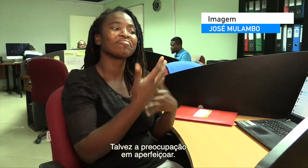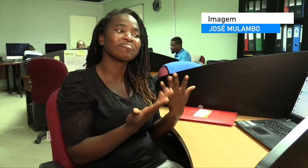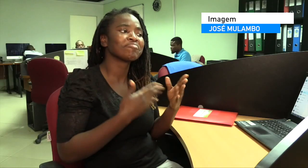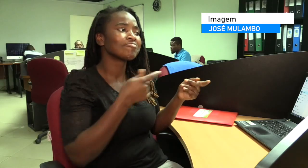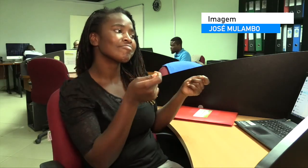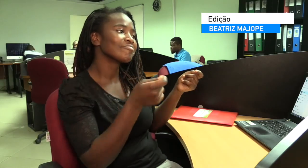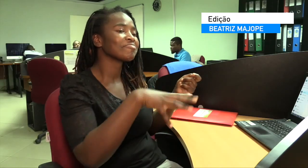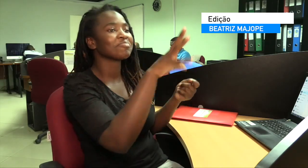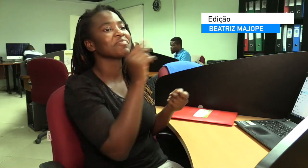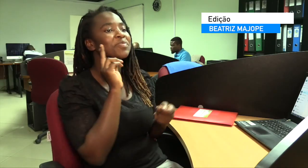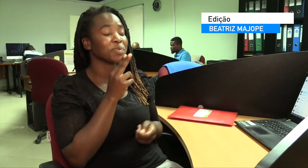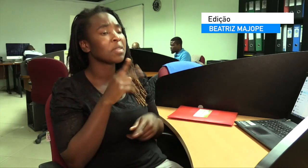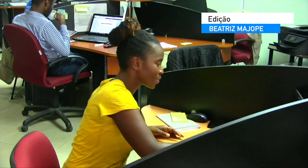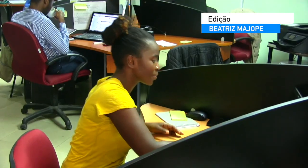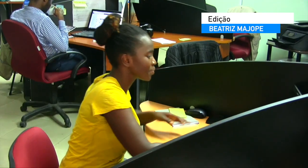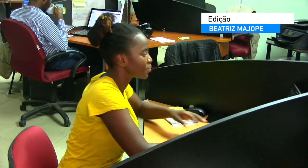aperfeiçoar